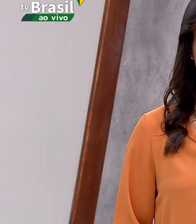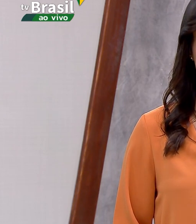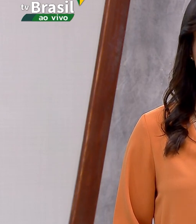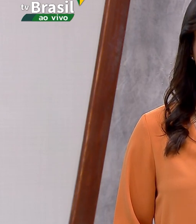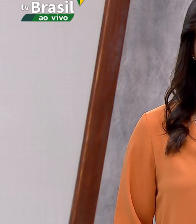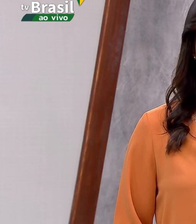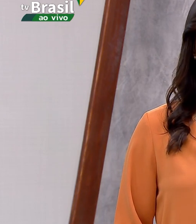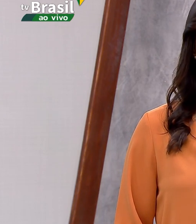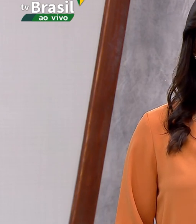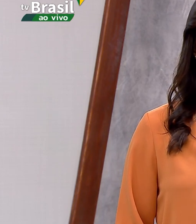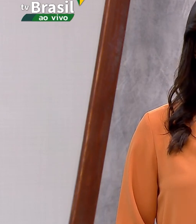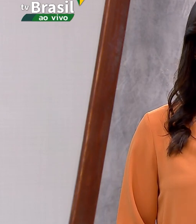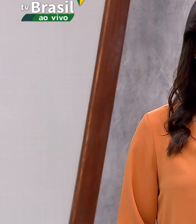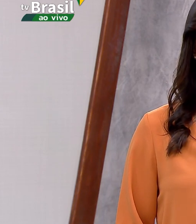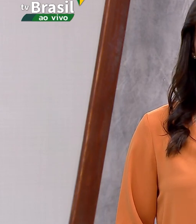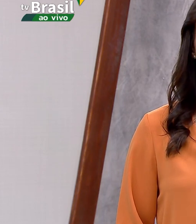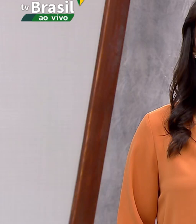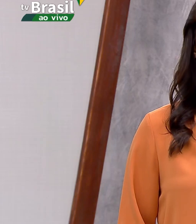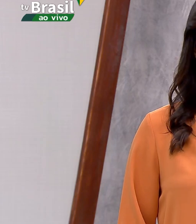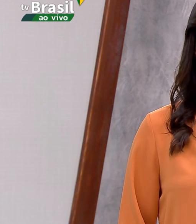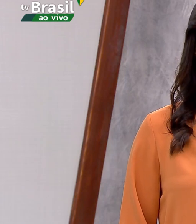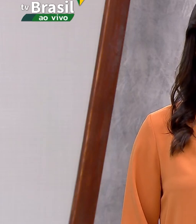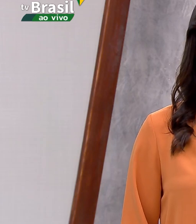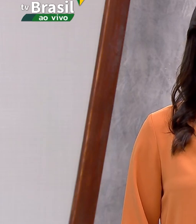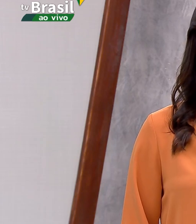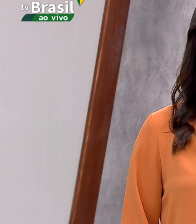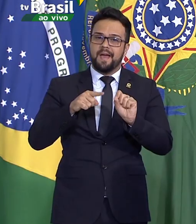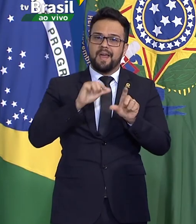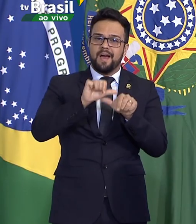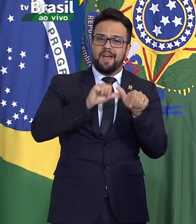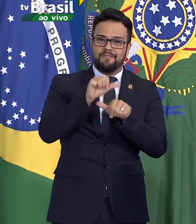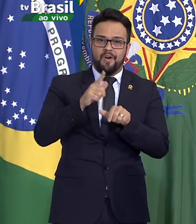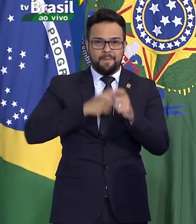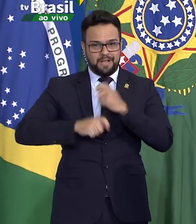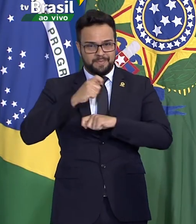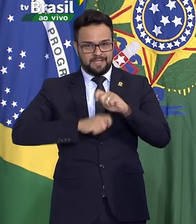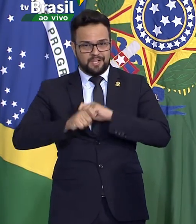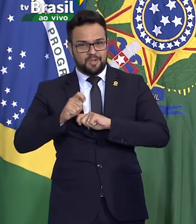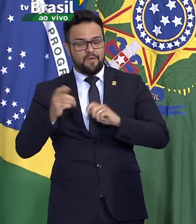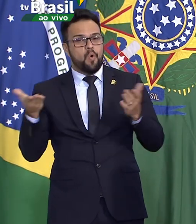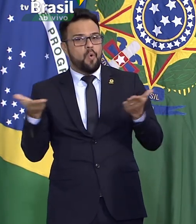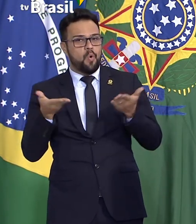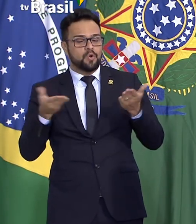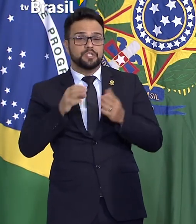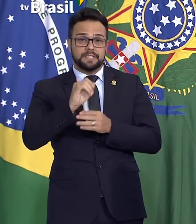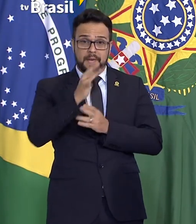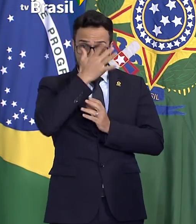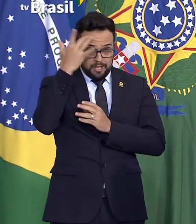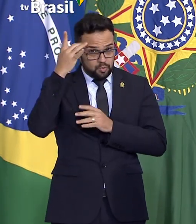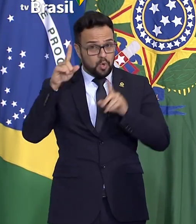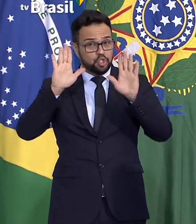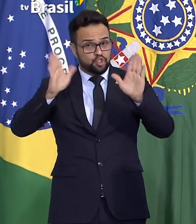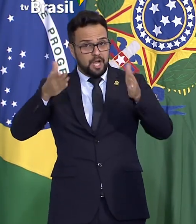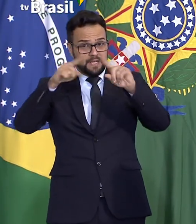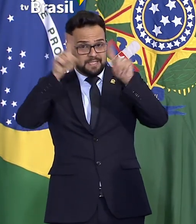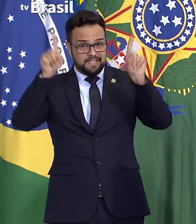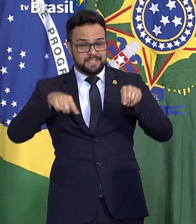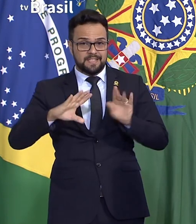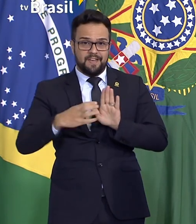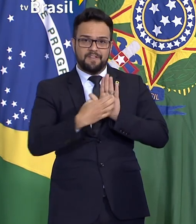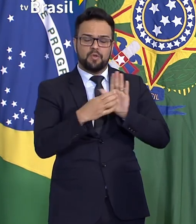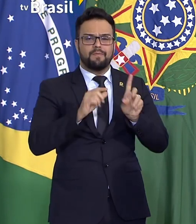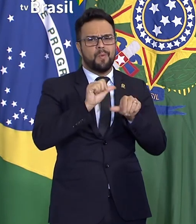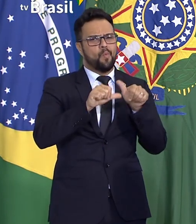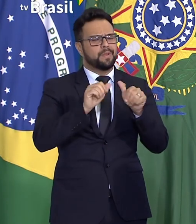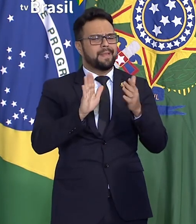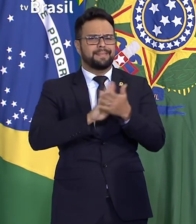administrativa para quem já está no serviço público. Quem já é servidor, nada será